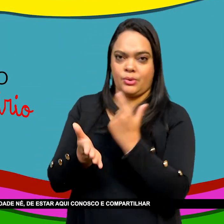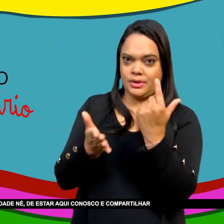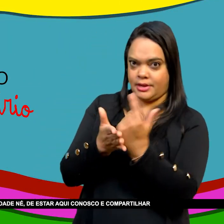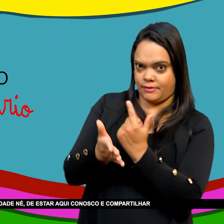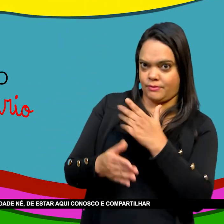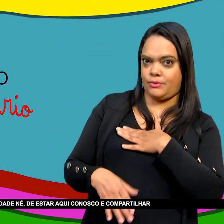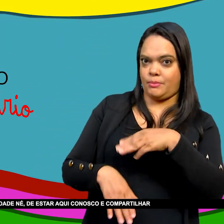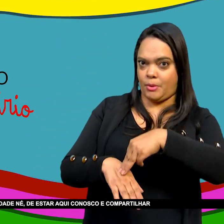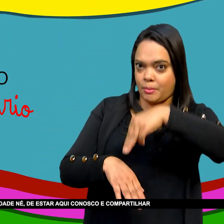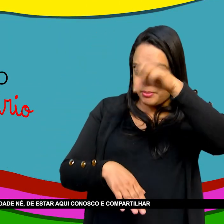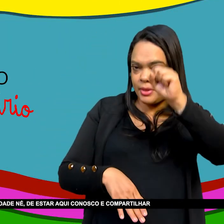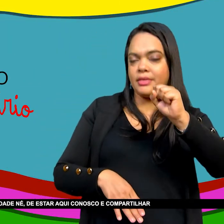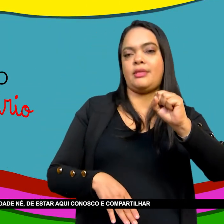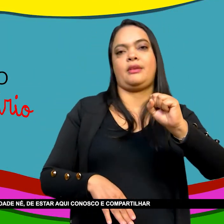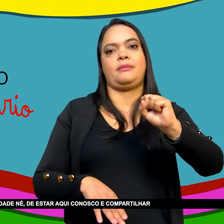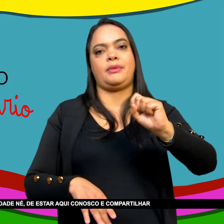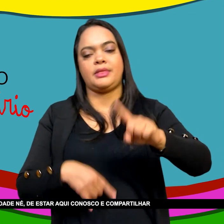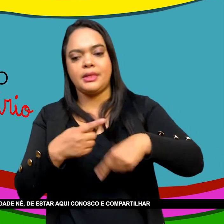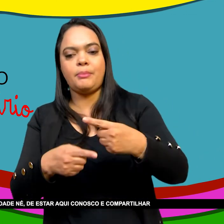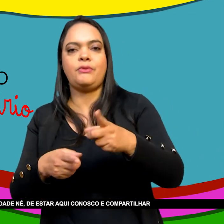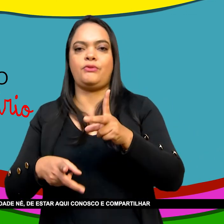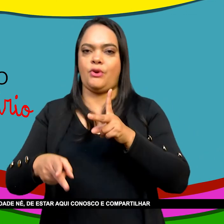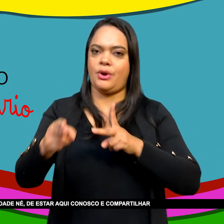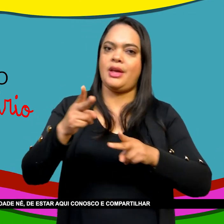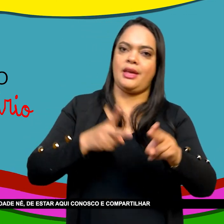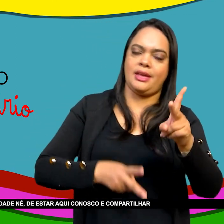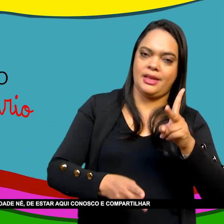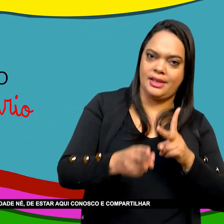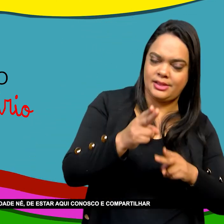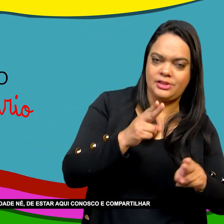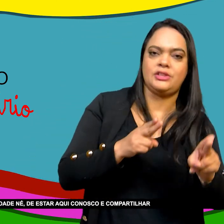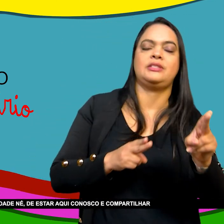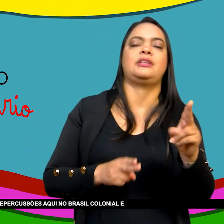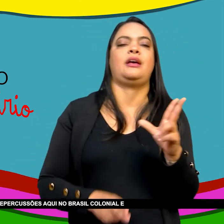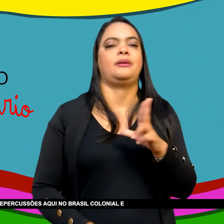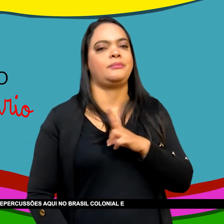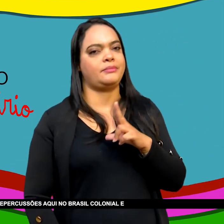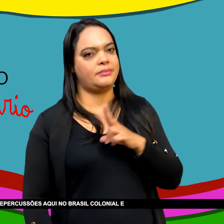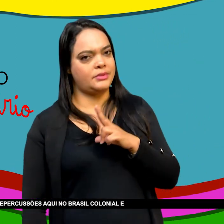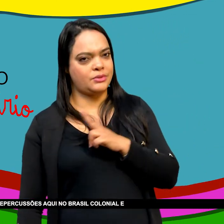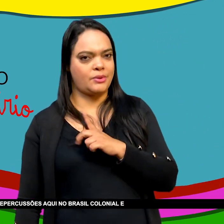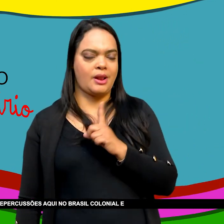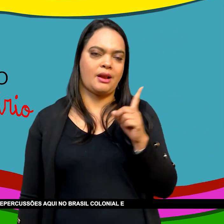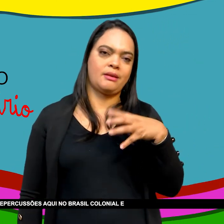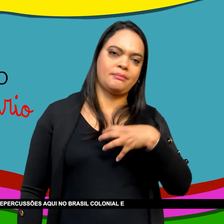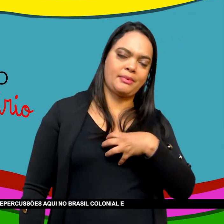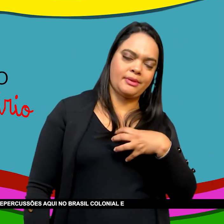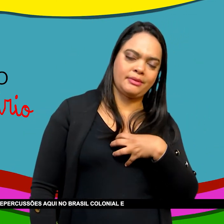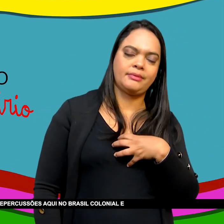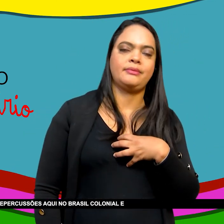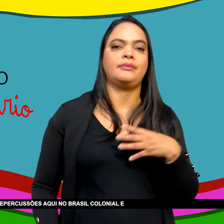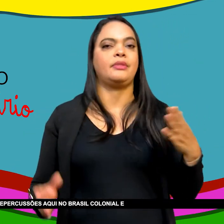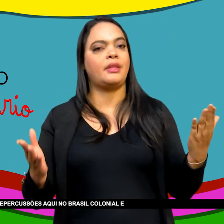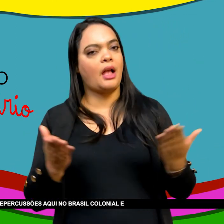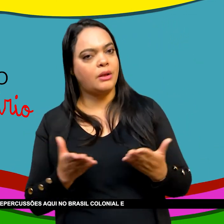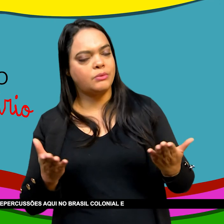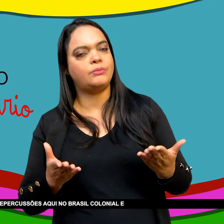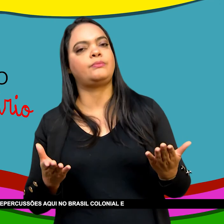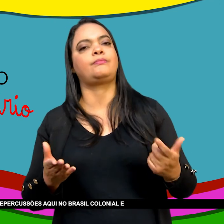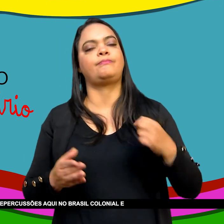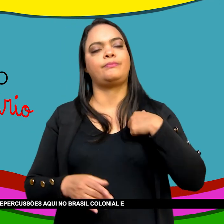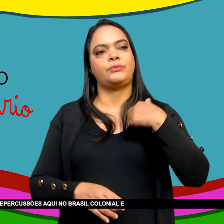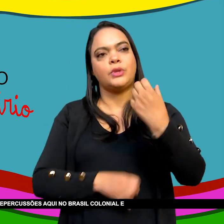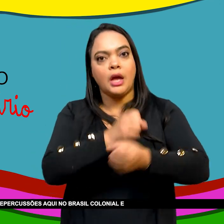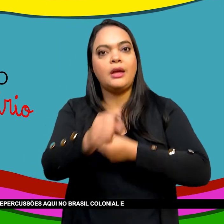generosidade De estar aqui conosco E compartilhar Sua sabedoria Sobre a revolução haitiana